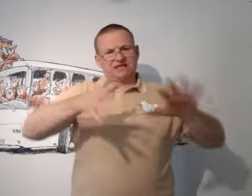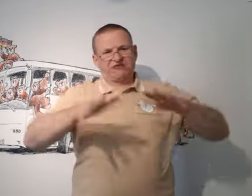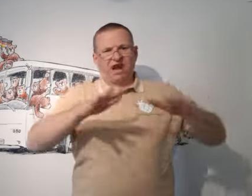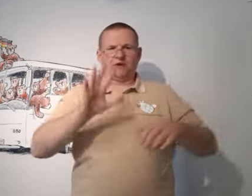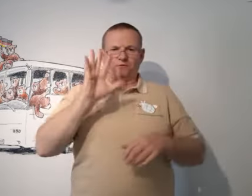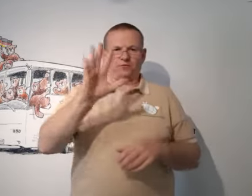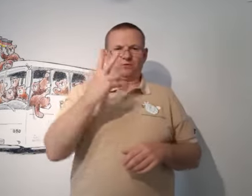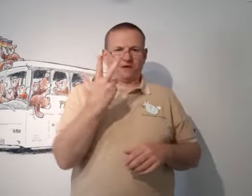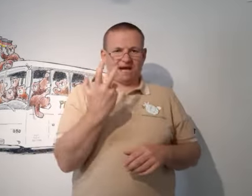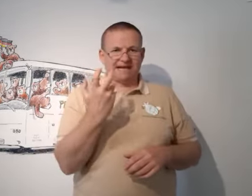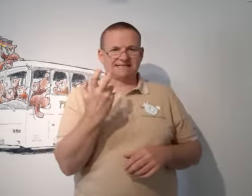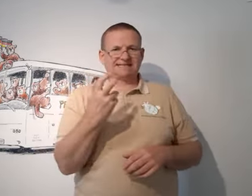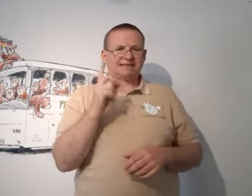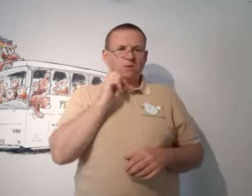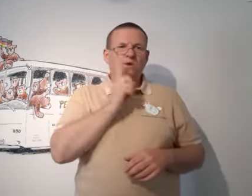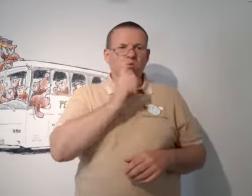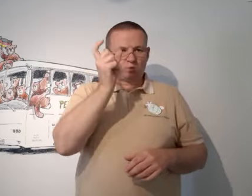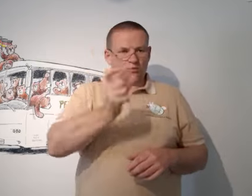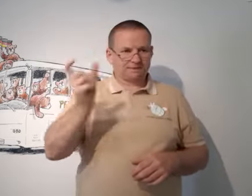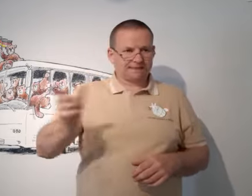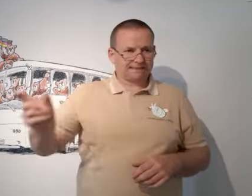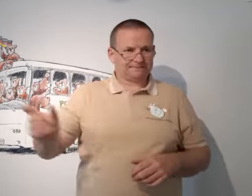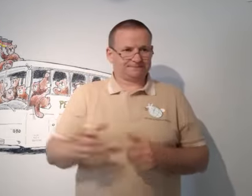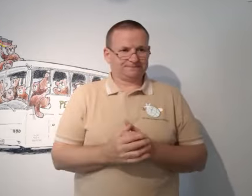Jahr mit etwa 35 oder mehr Kunden.